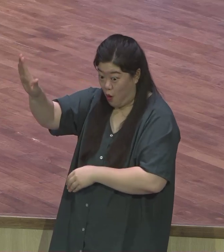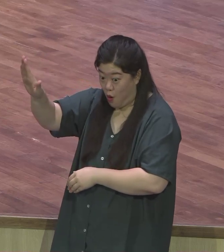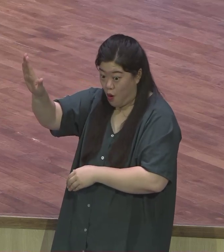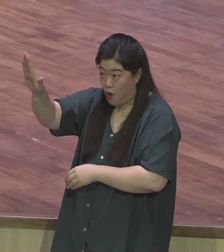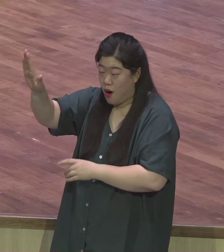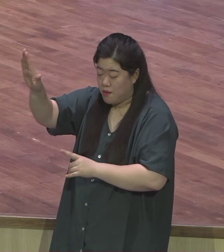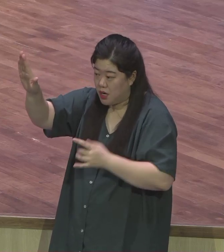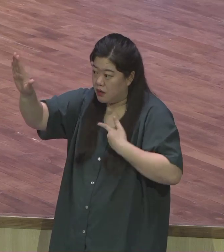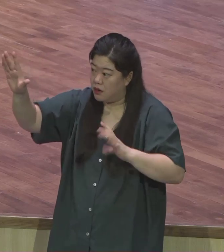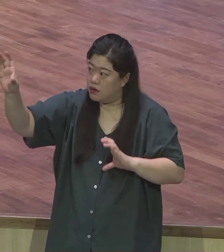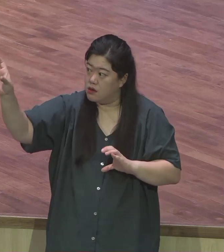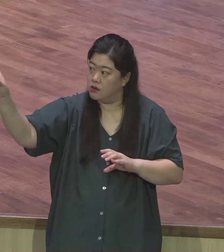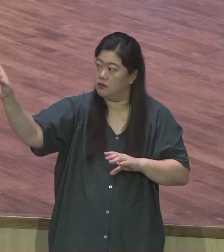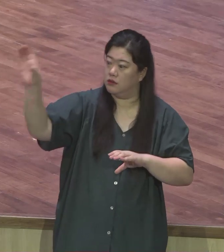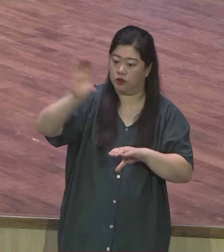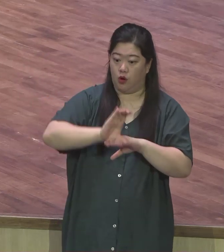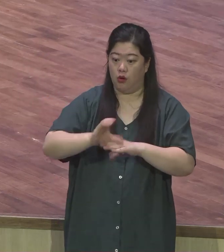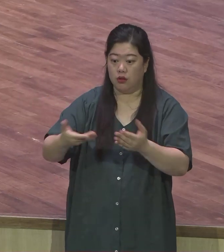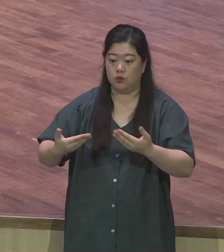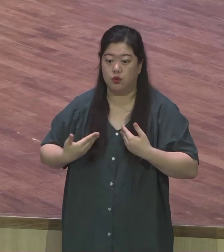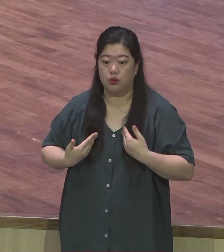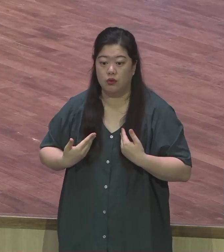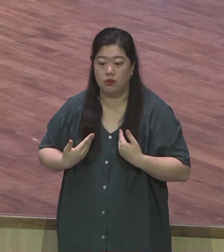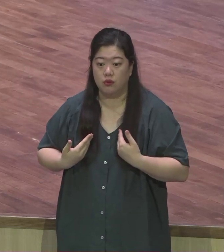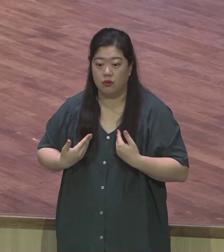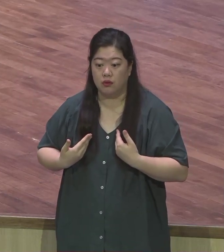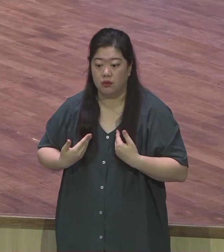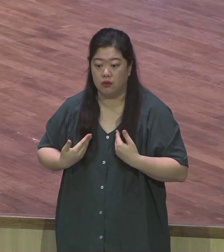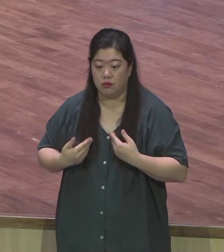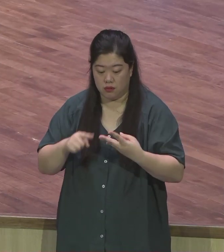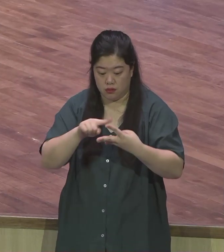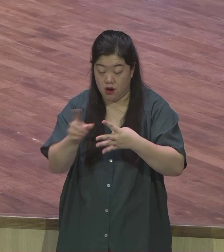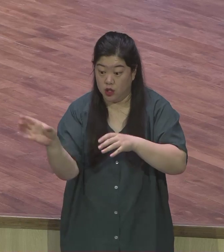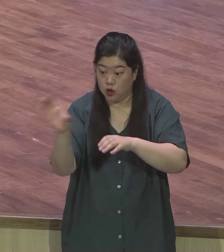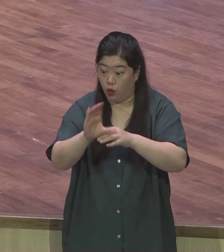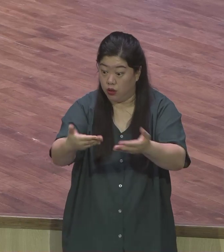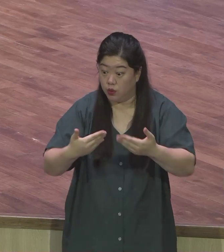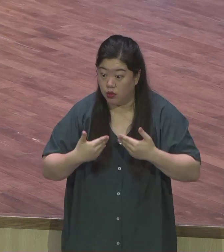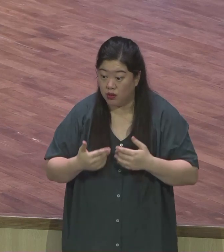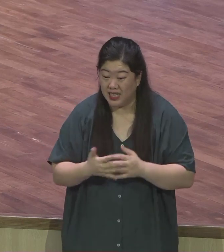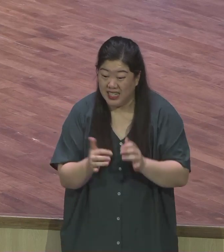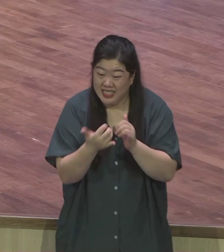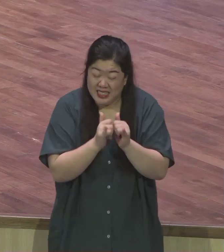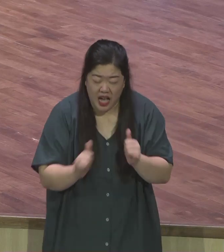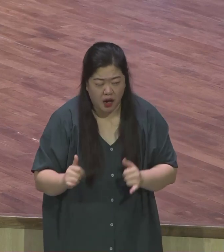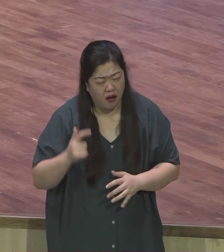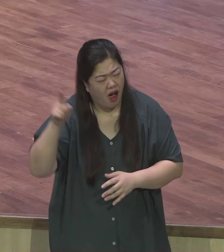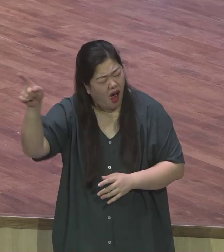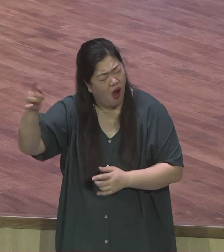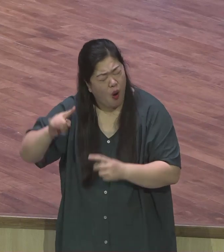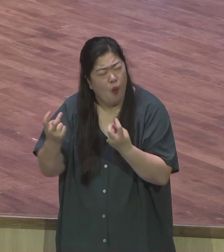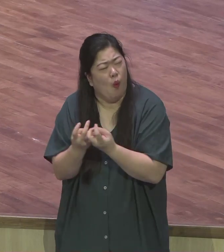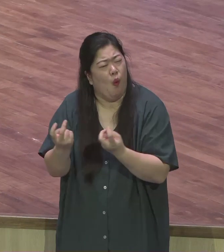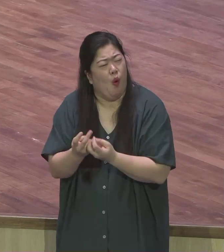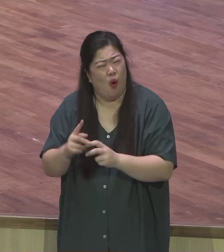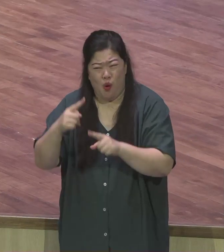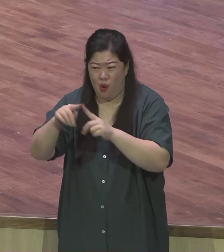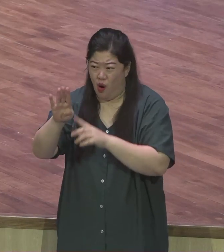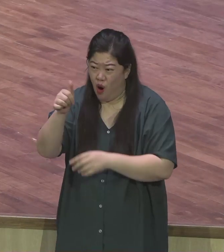더하시는 원리를 통하여서 절대 우리의 계미군단들은 할 수 없는 절대 계산이 나오지 않은 본단 헌단 하나님께서 더하시는